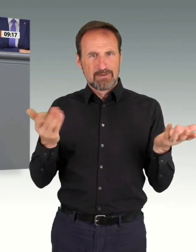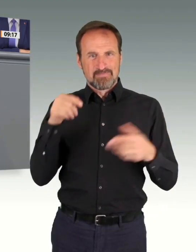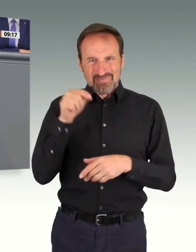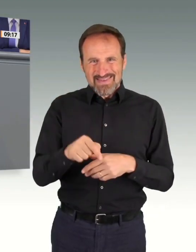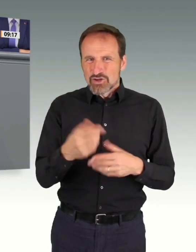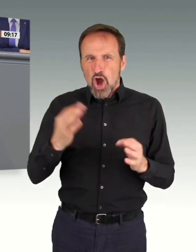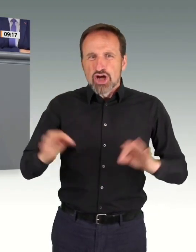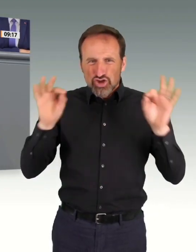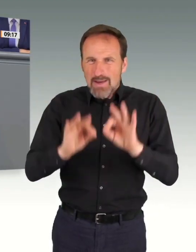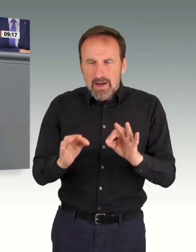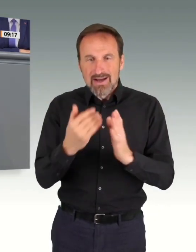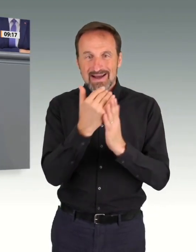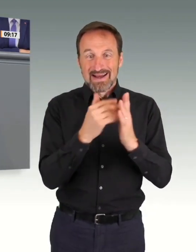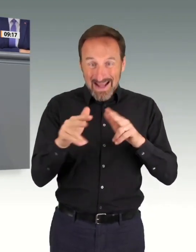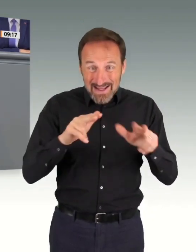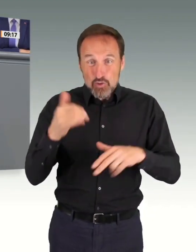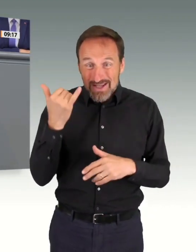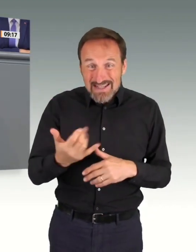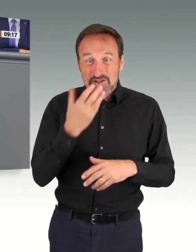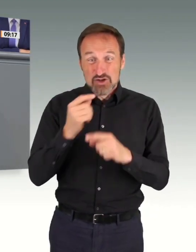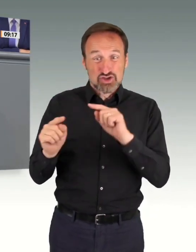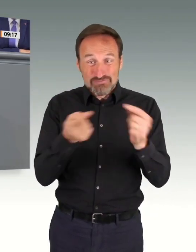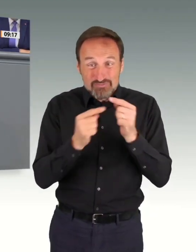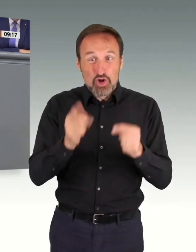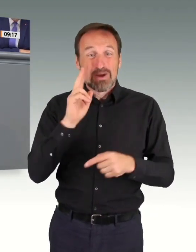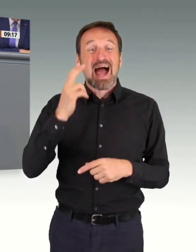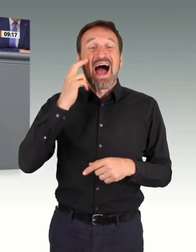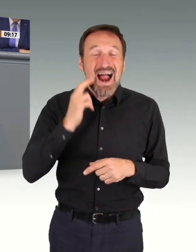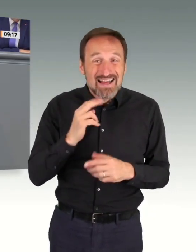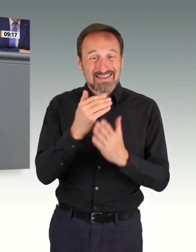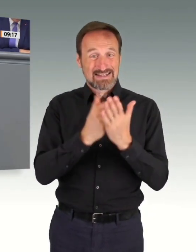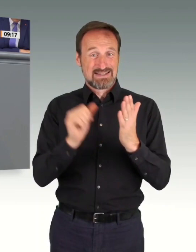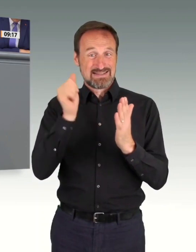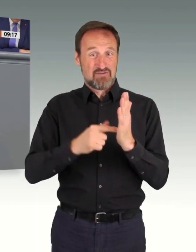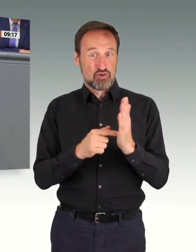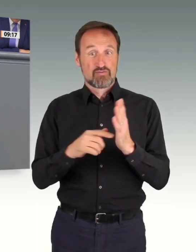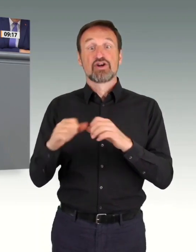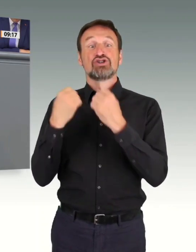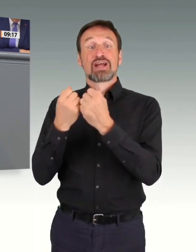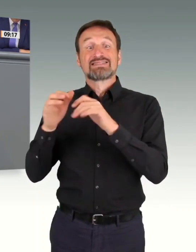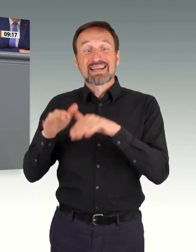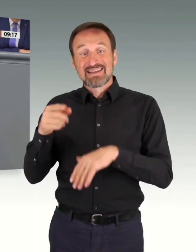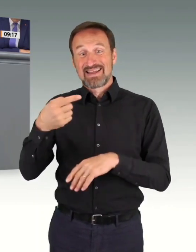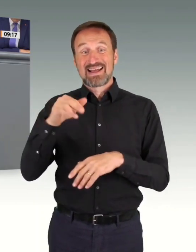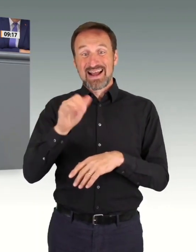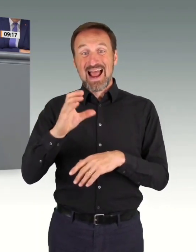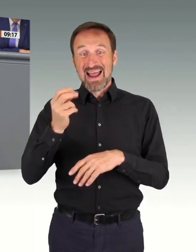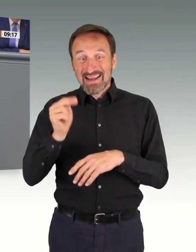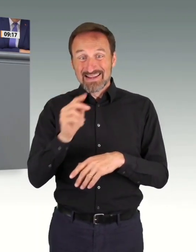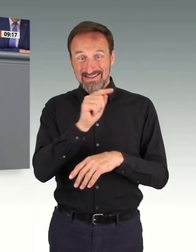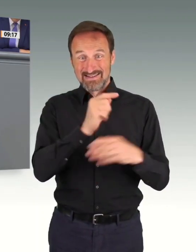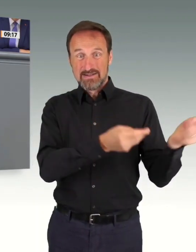wurde, stammt. Ein unfertiger Gesetzentwurf, zu dem die Regierung selbst ankündigt. Es würden später noch jede Menge Änderungen